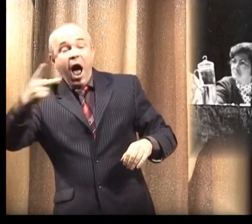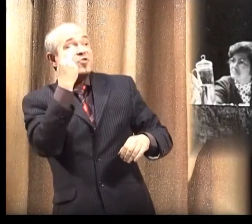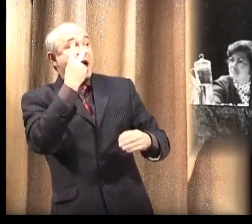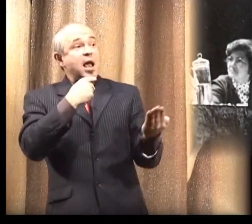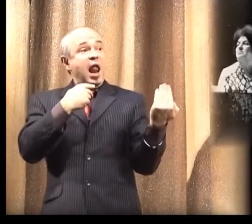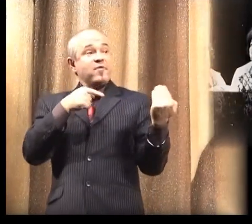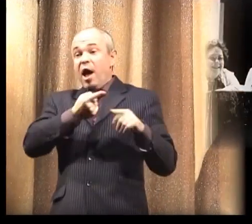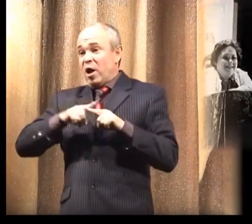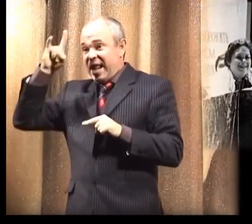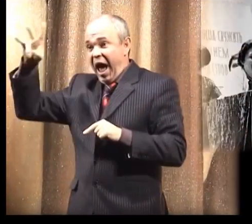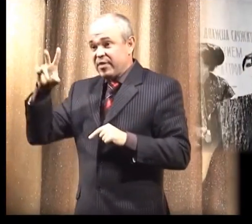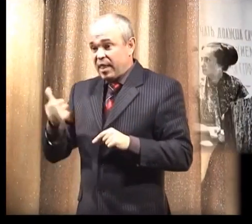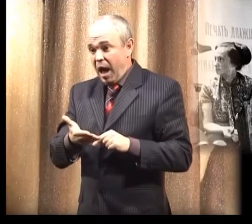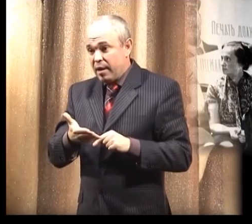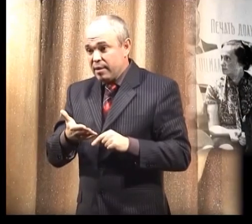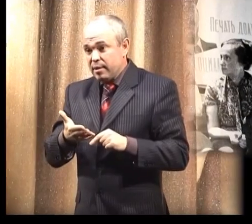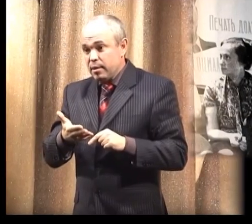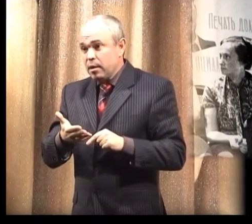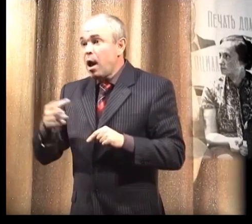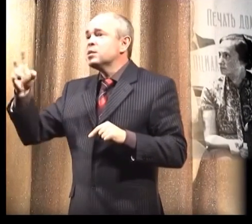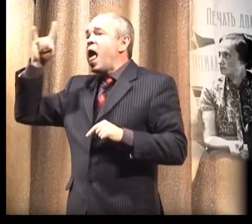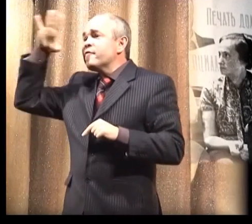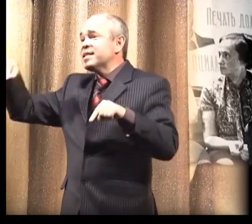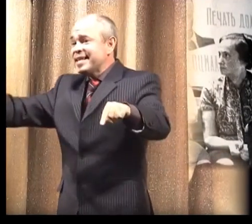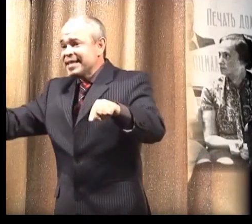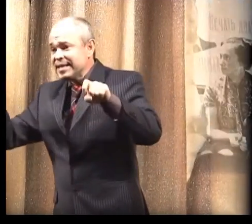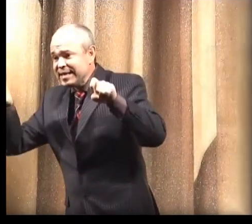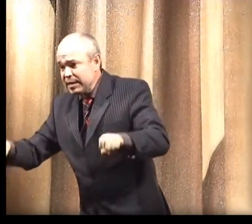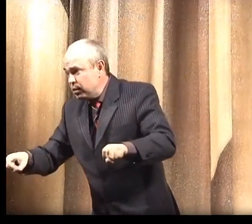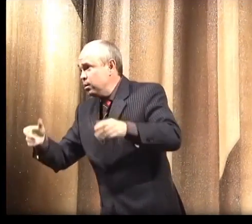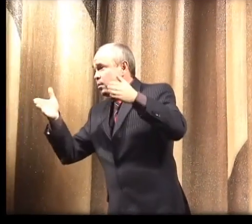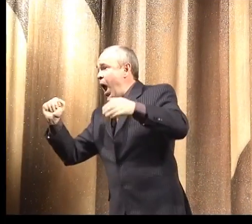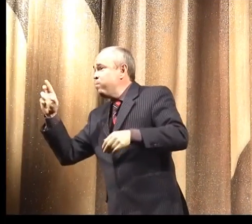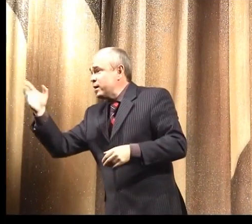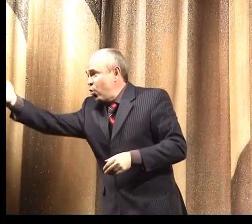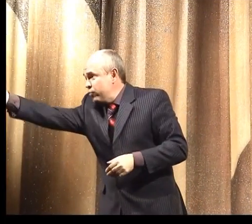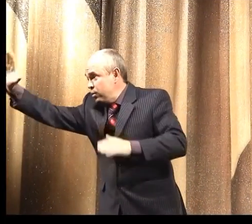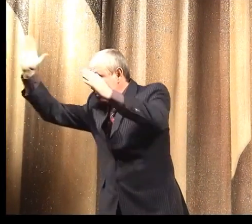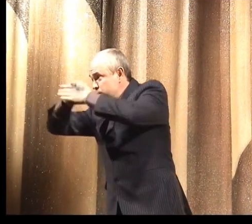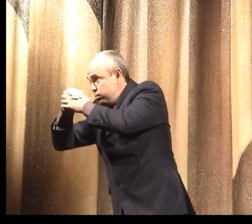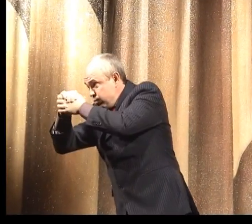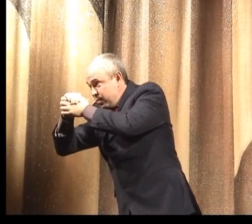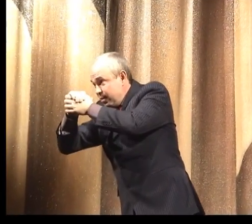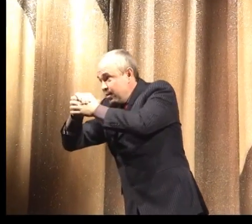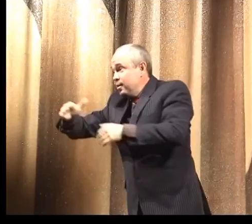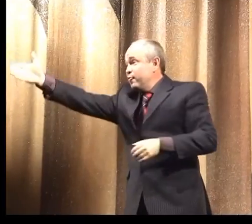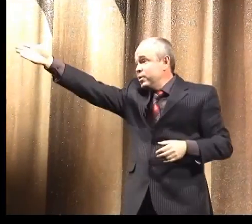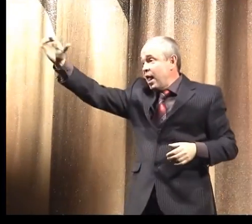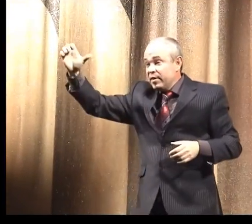там он дальше. А это Славина вот сидит, молодая. Славина здесь сидит. Вот, пожалуйста, Славина. Она у нас